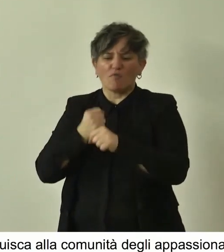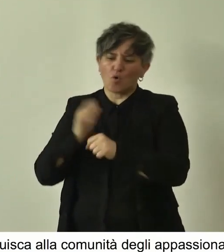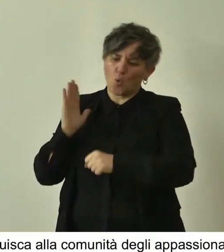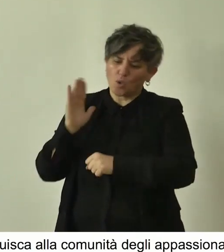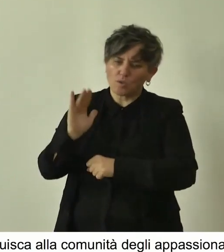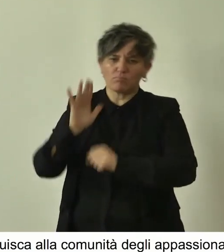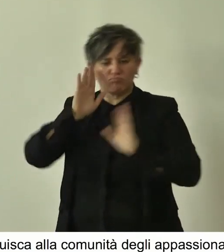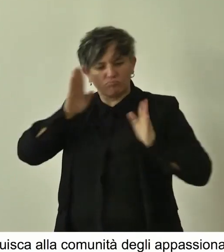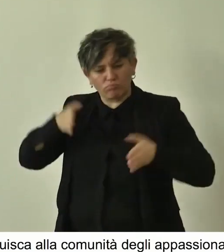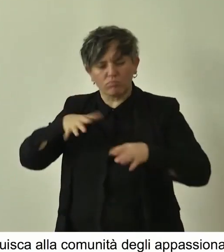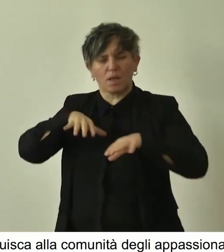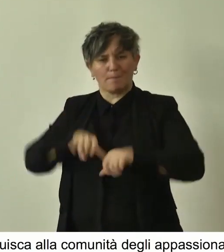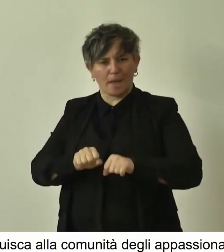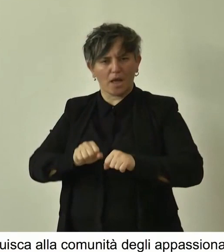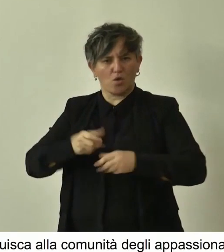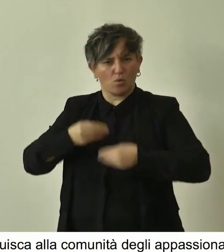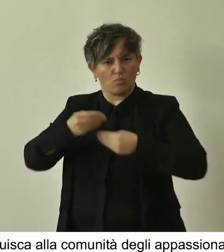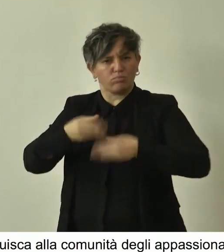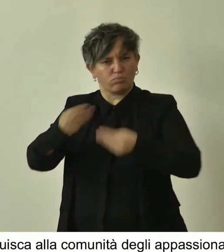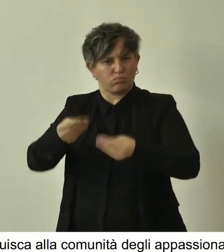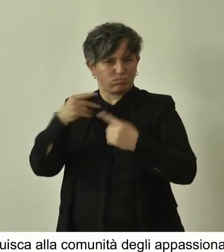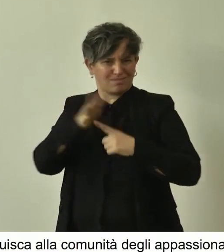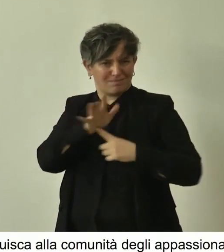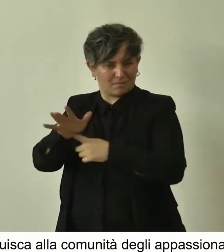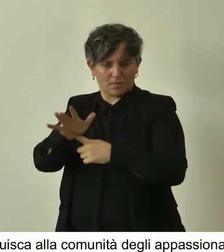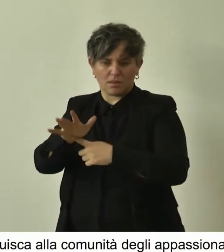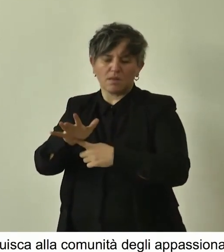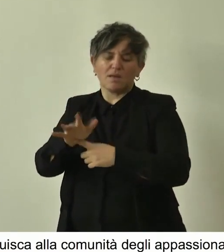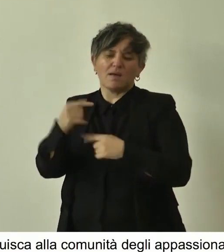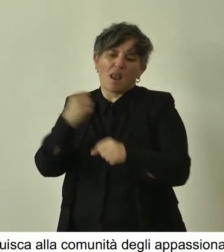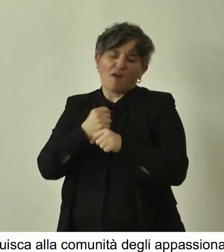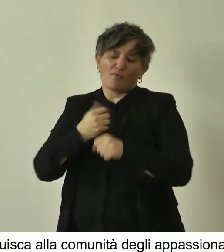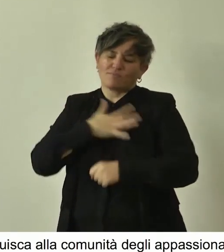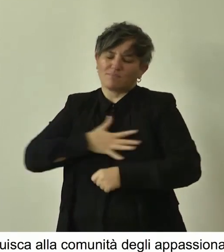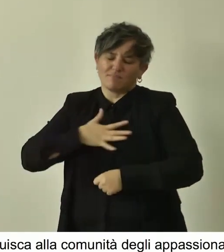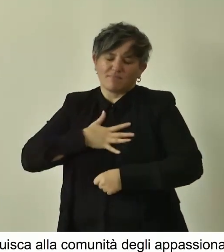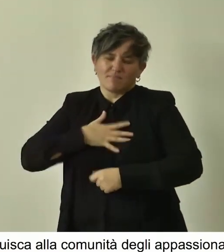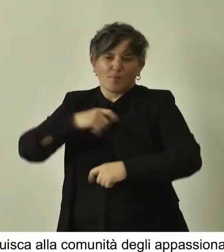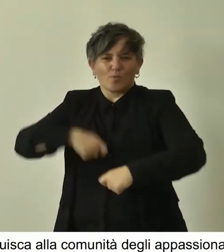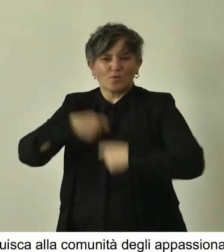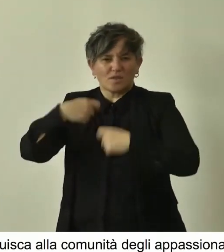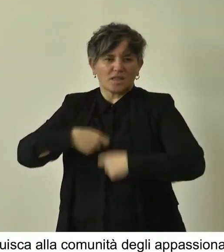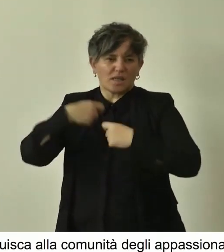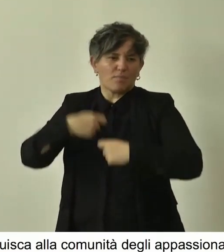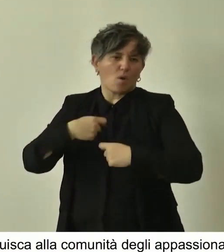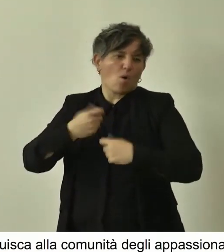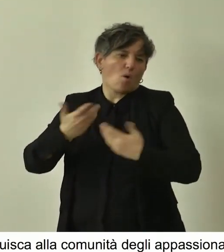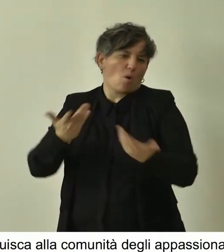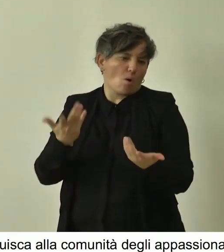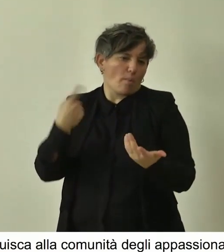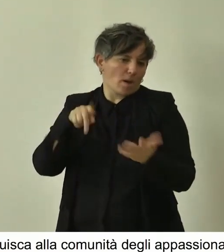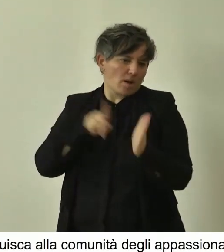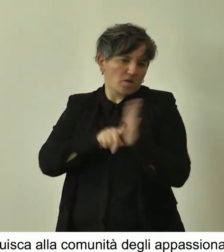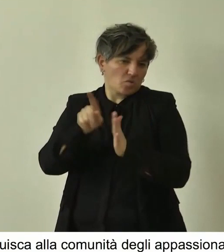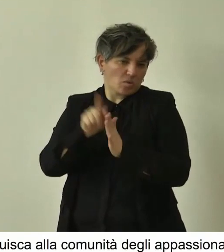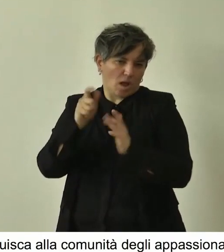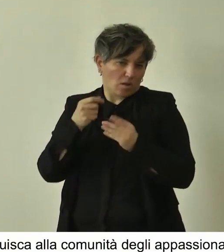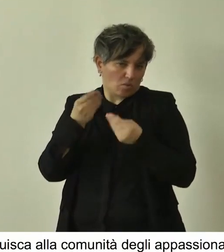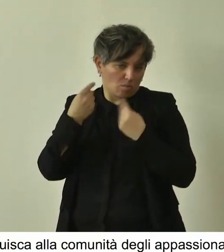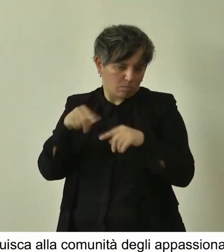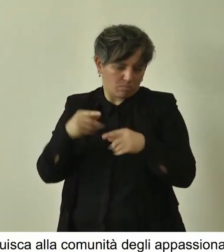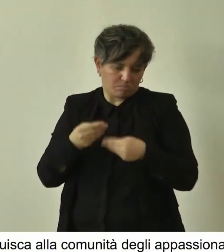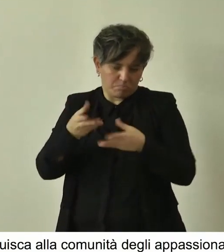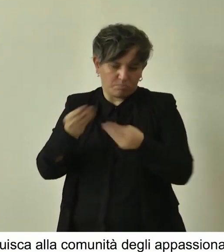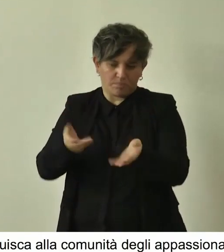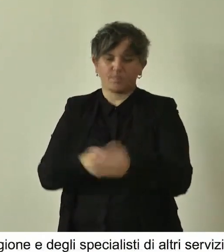ci impegna, ma che in qualche modo ci gratifica e ci motiva sempre di più grazie anche a questi risultati. Annuncio